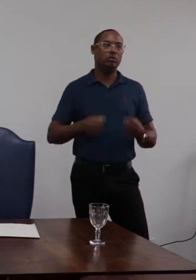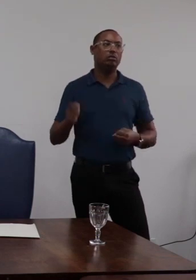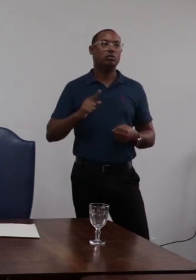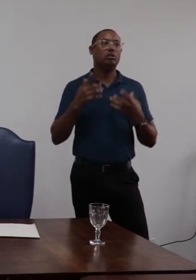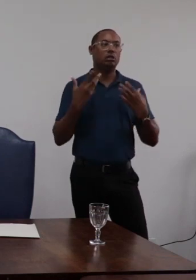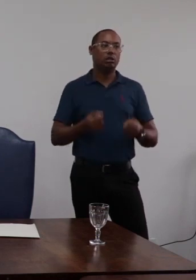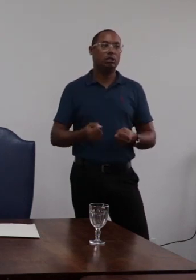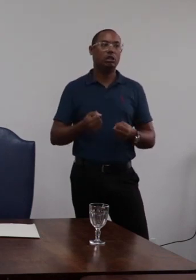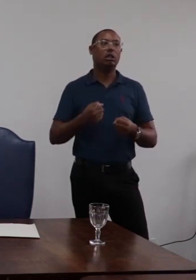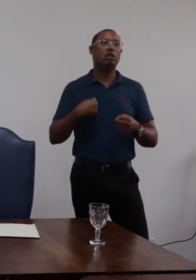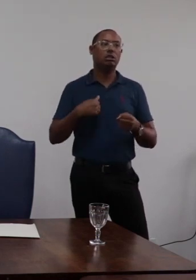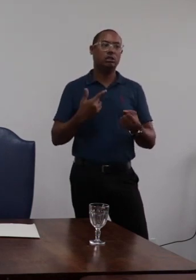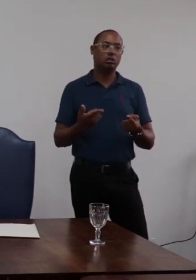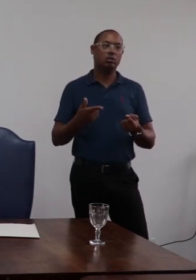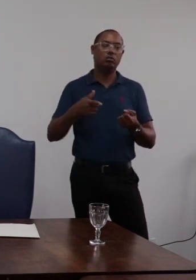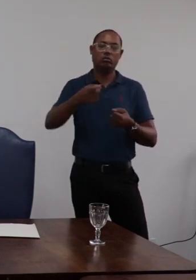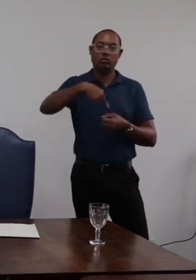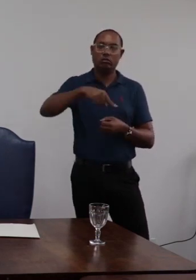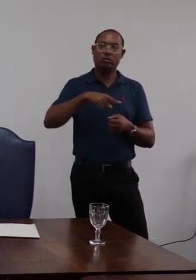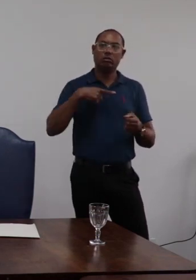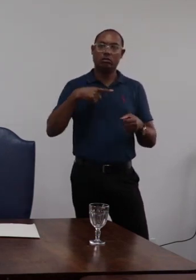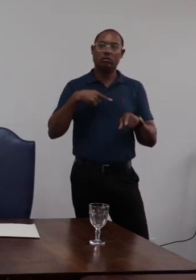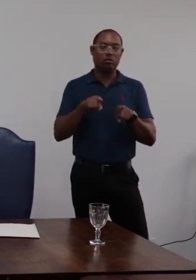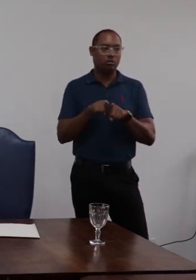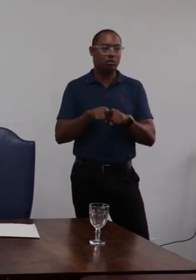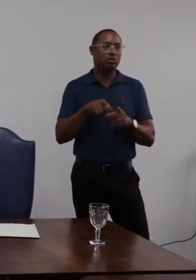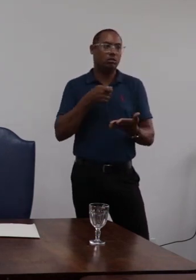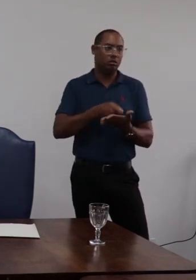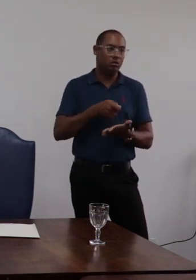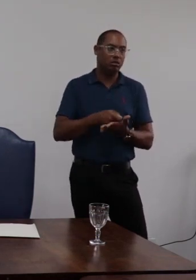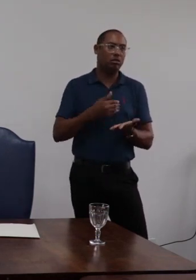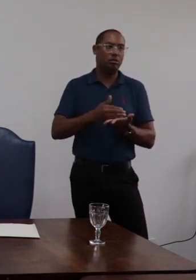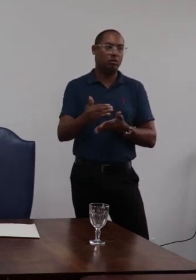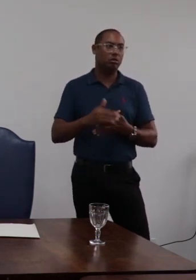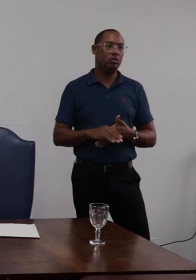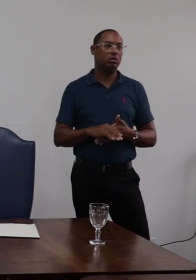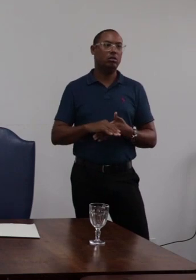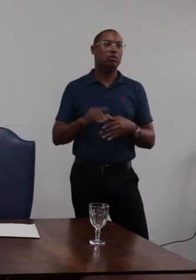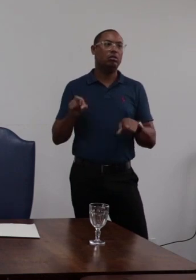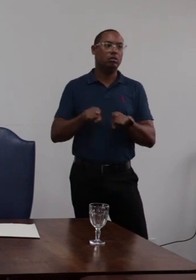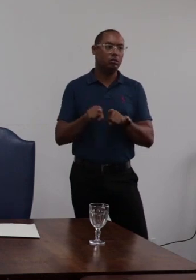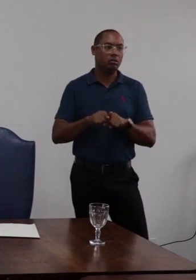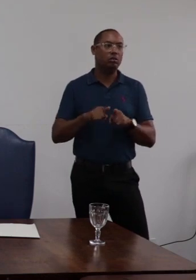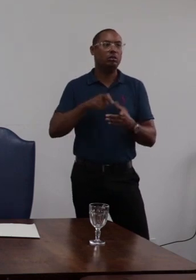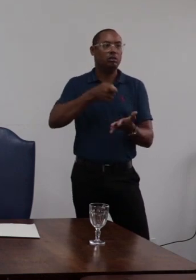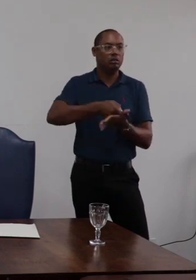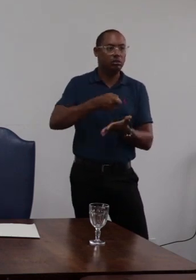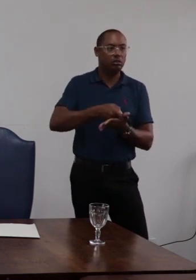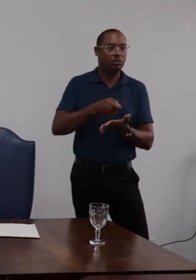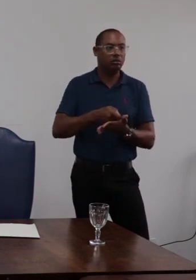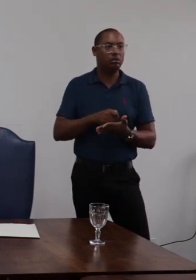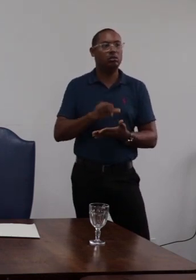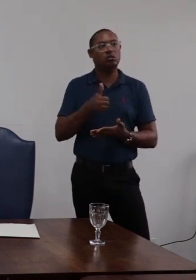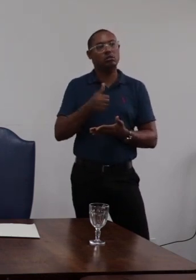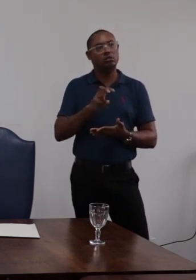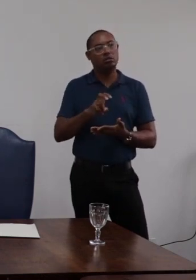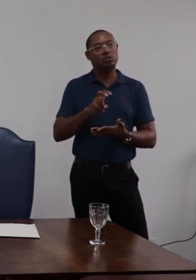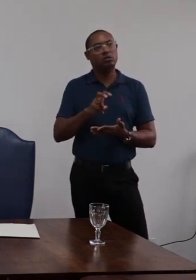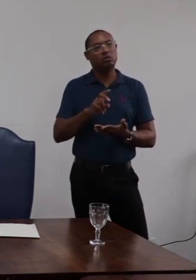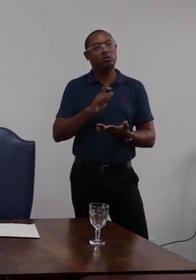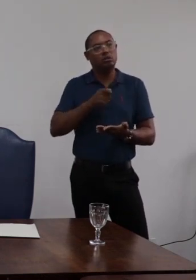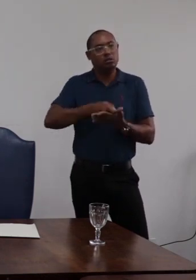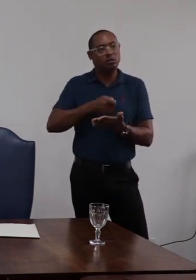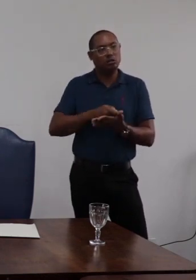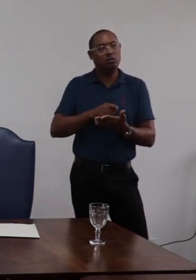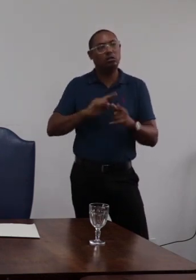ser submetido à expressão médica determinada pela autoridade competente cessando os efeitos da penalidade uma vez cumprida a determinação